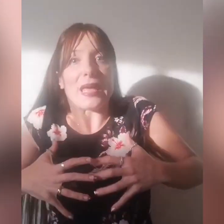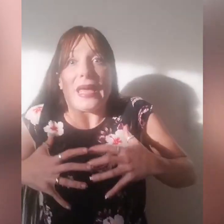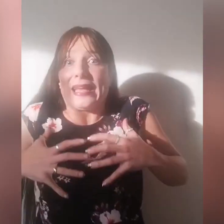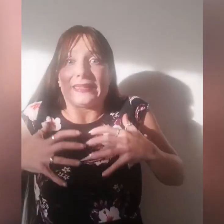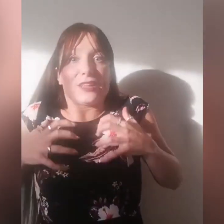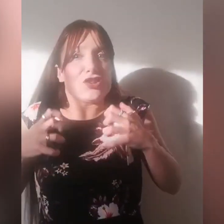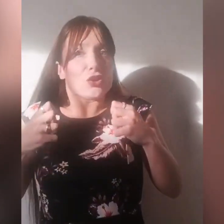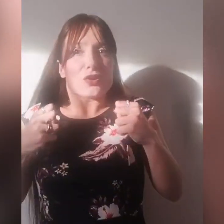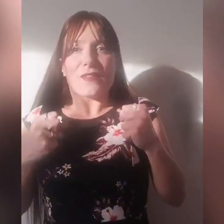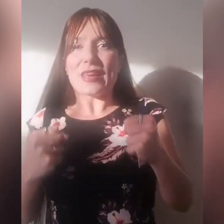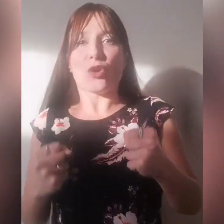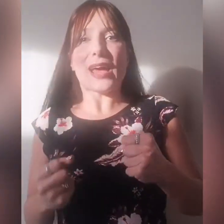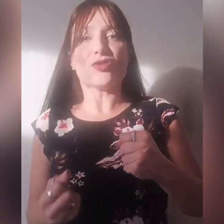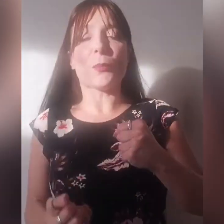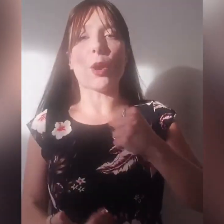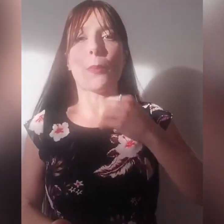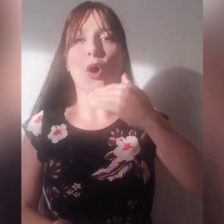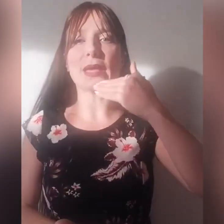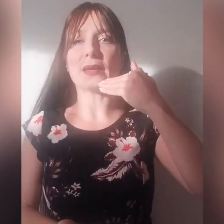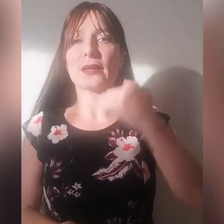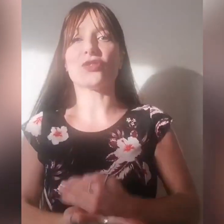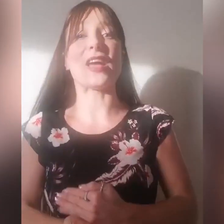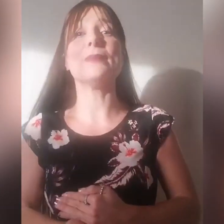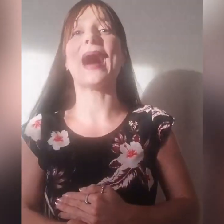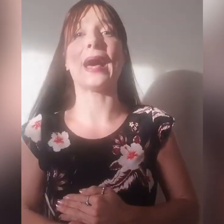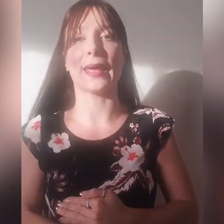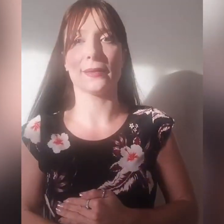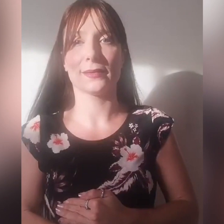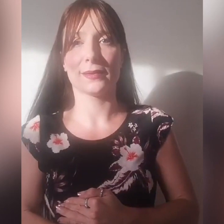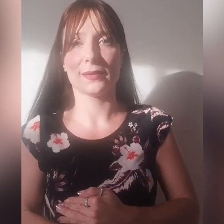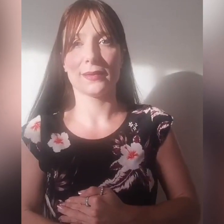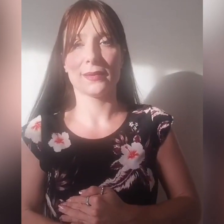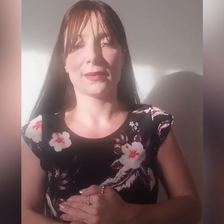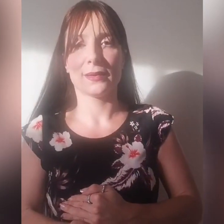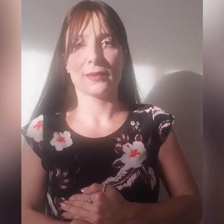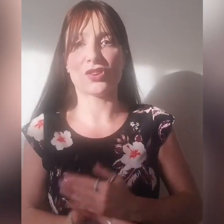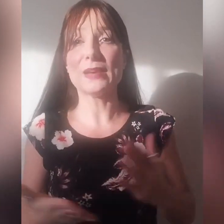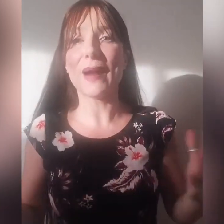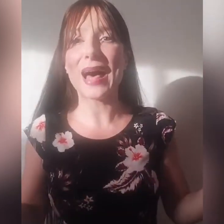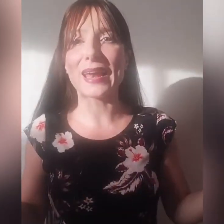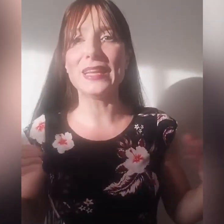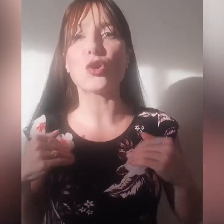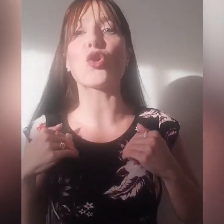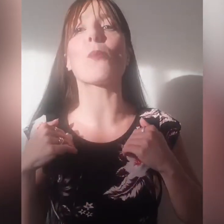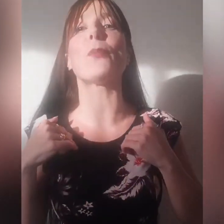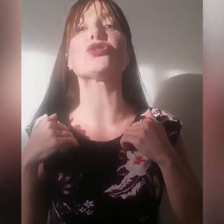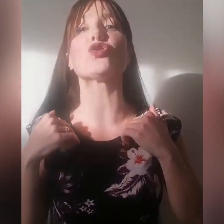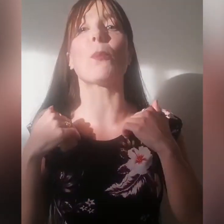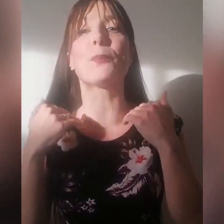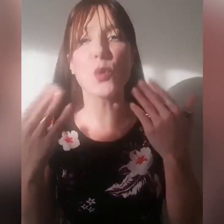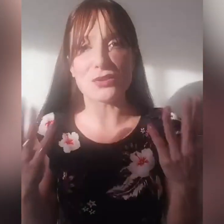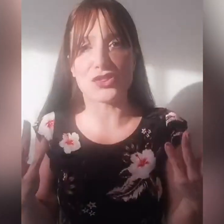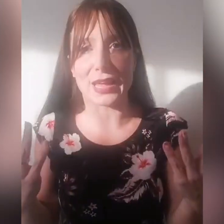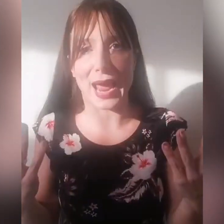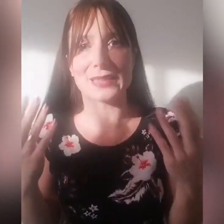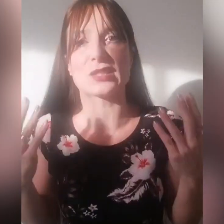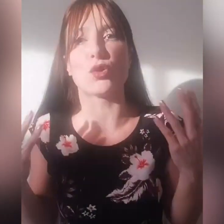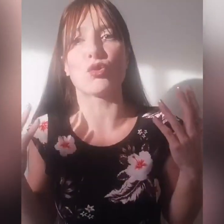decidono di avere coraggio però poi c'è il mare, c'è il mare, lì loro non possono più agire azione